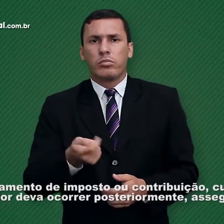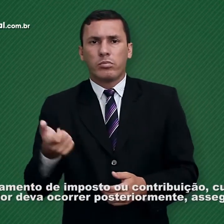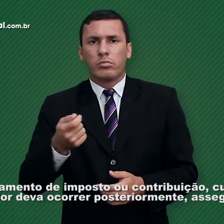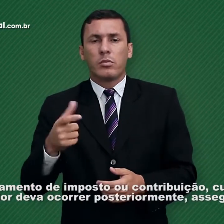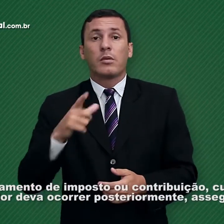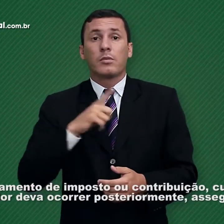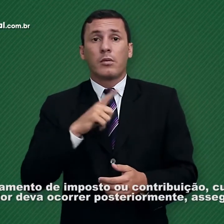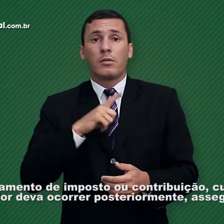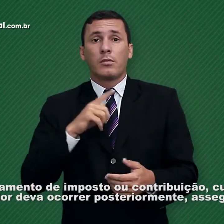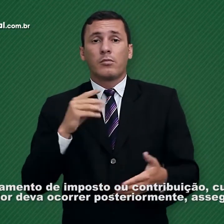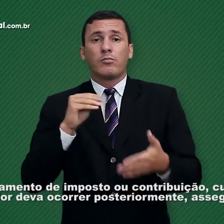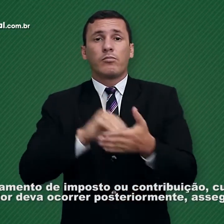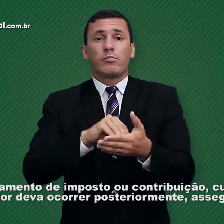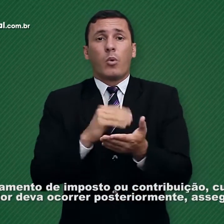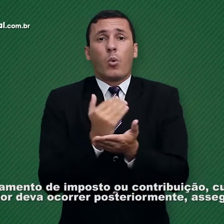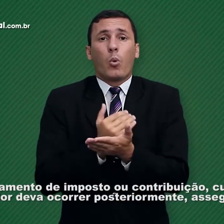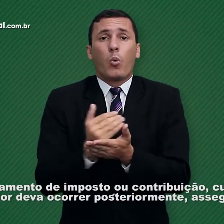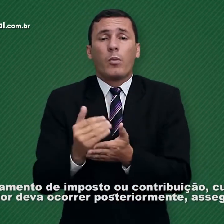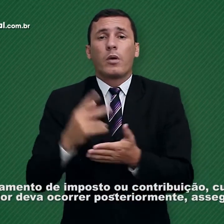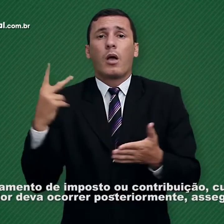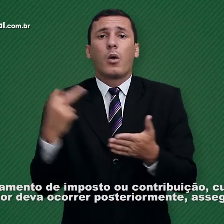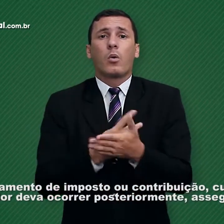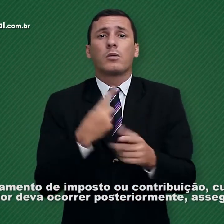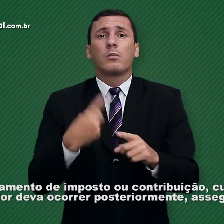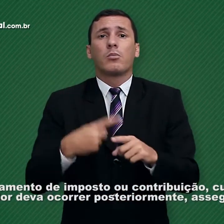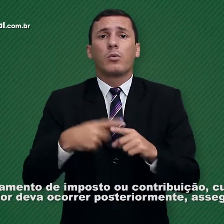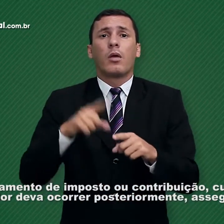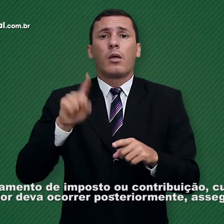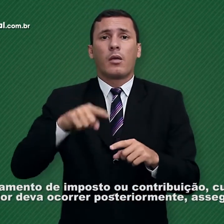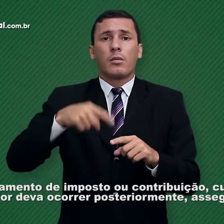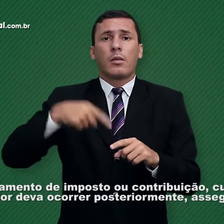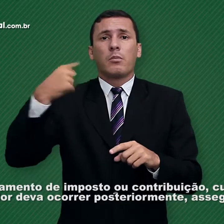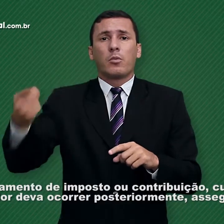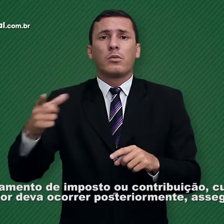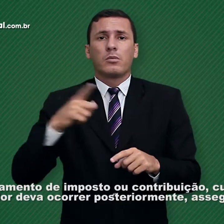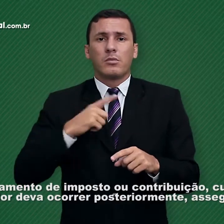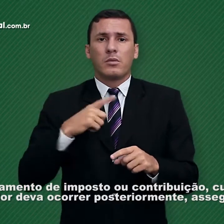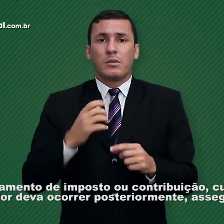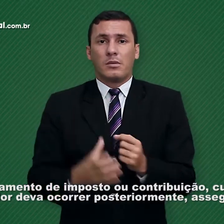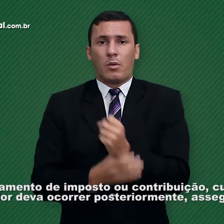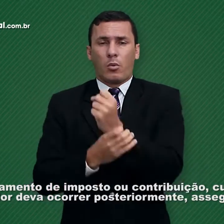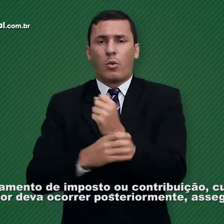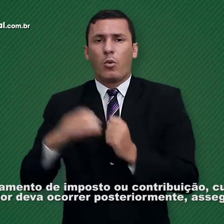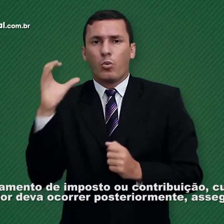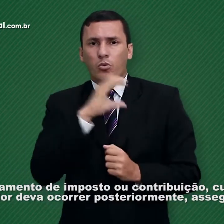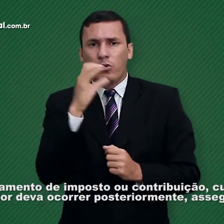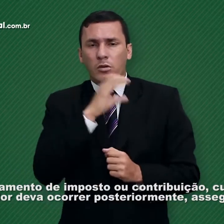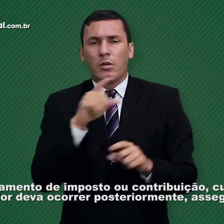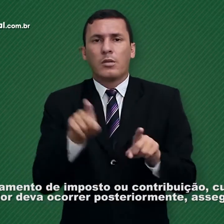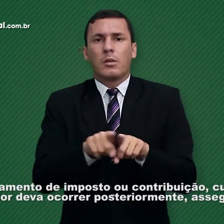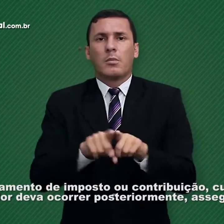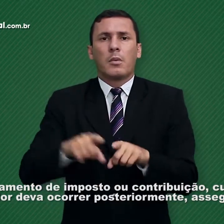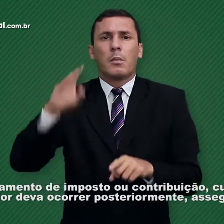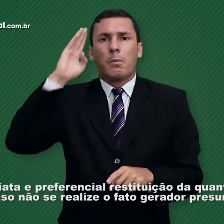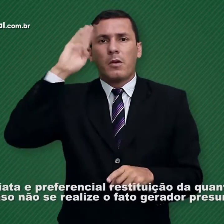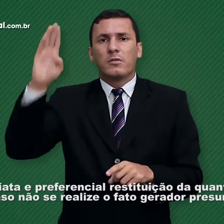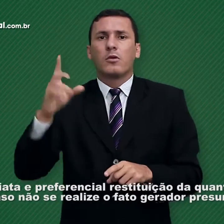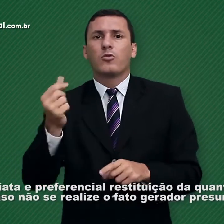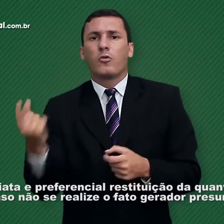imposto ou contribuição, cujo fato gerador deva ocorrer posteriormente assegurada a imediata